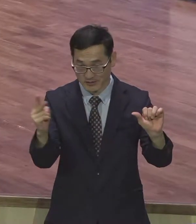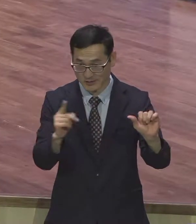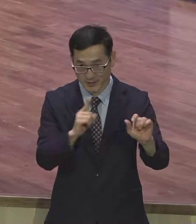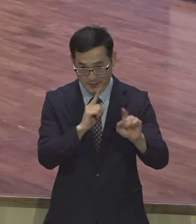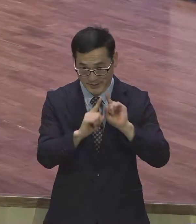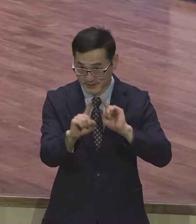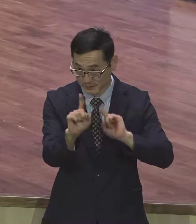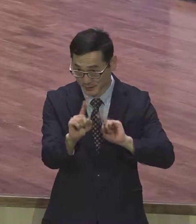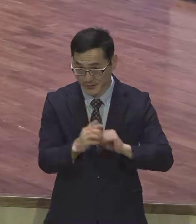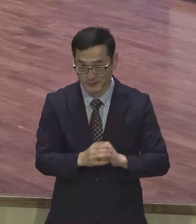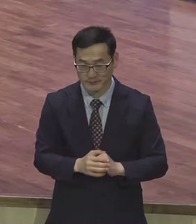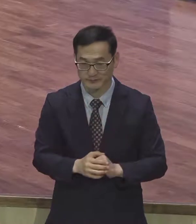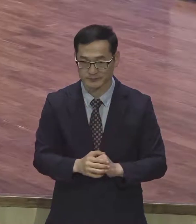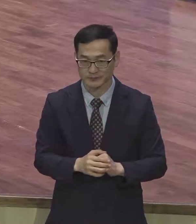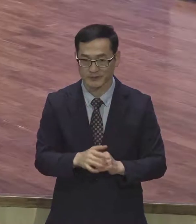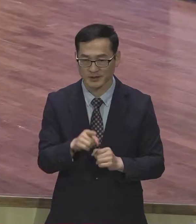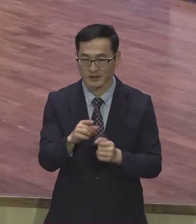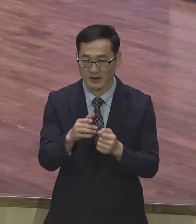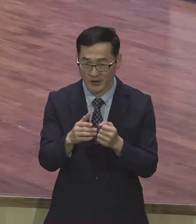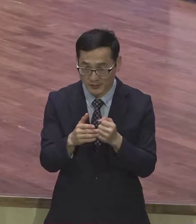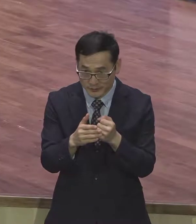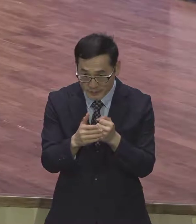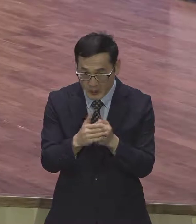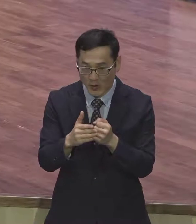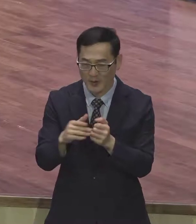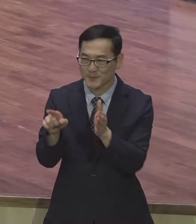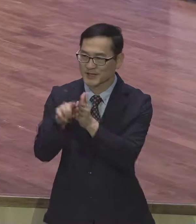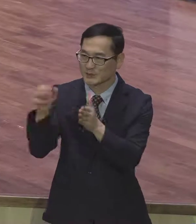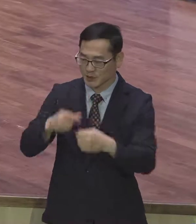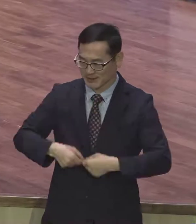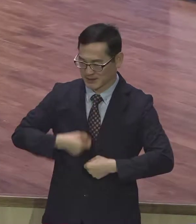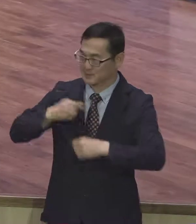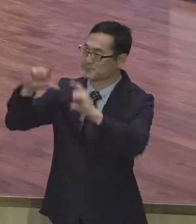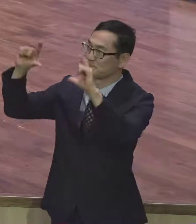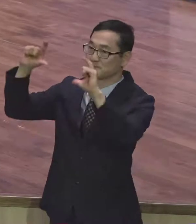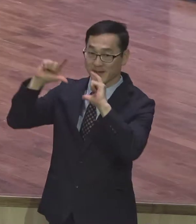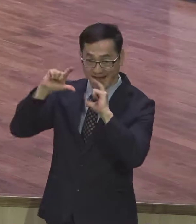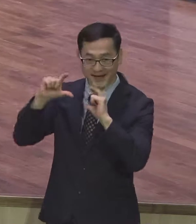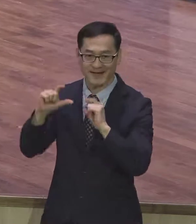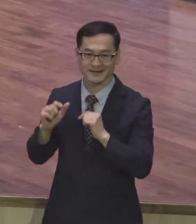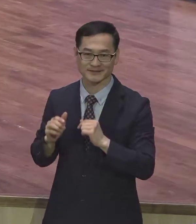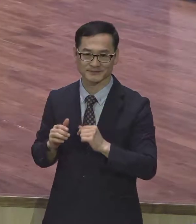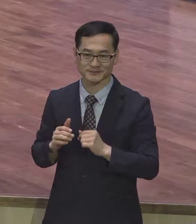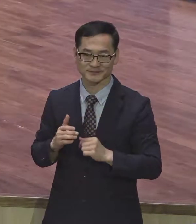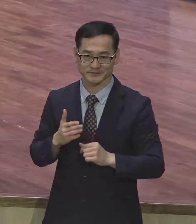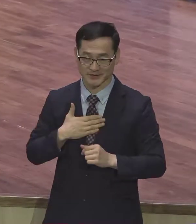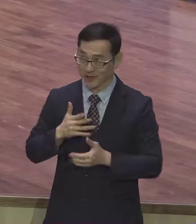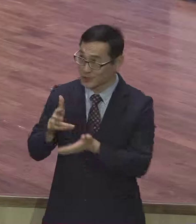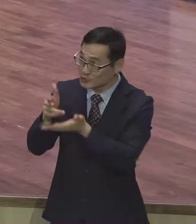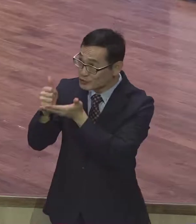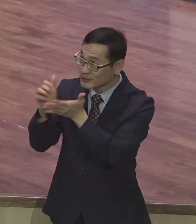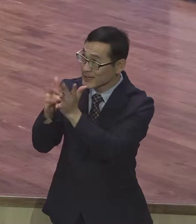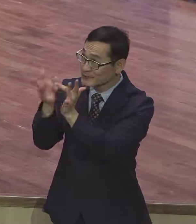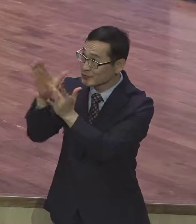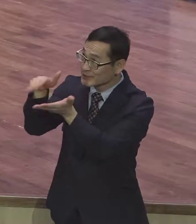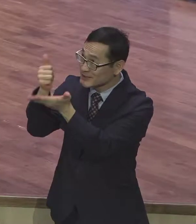강조합니다. 그러므로 우리가 믿음으로 어렵다 하심을 받았으니 우리 주 예수 그리스도를 말미암아